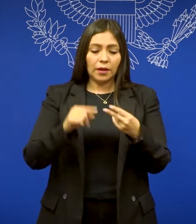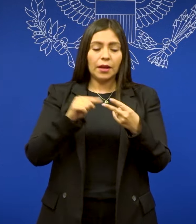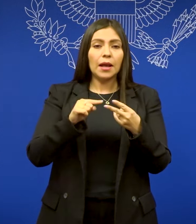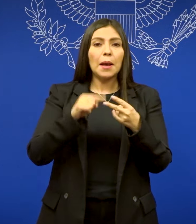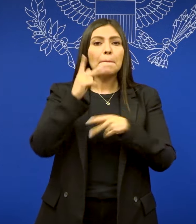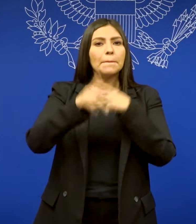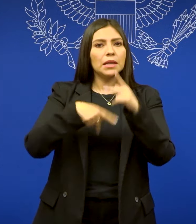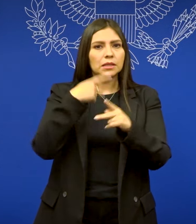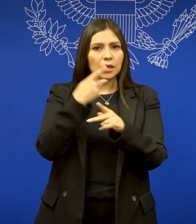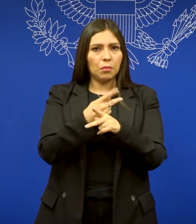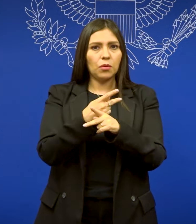2. Tu pasaporte.